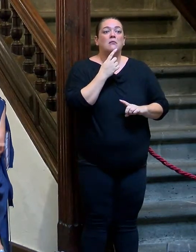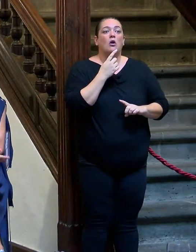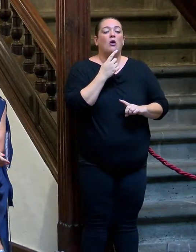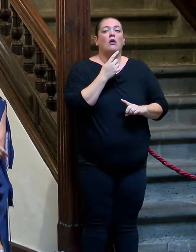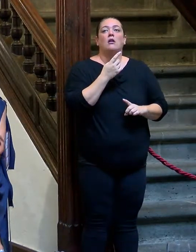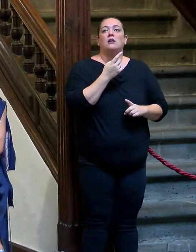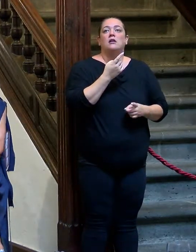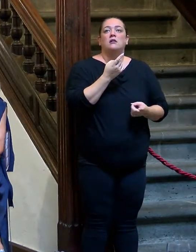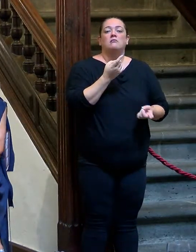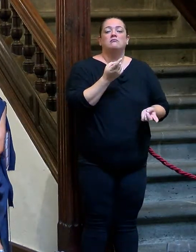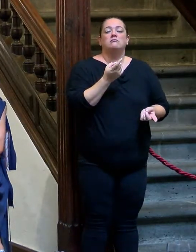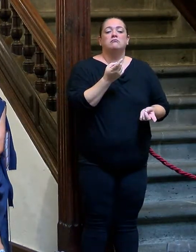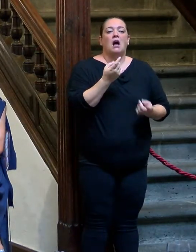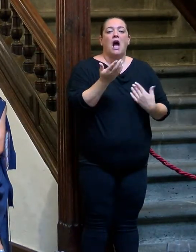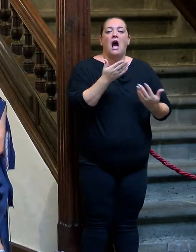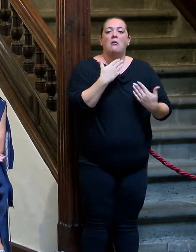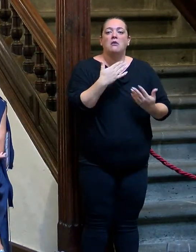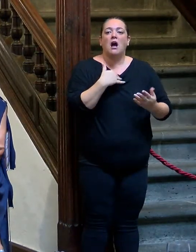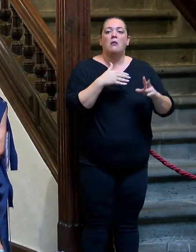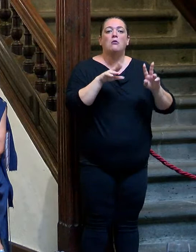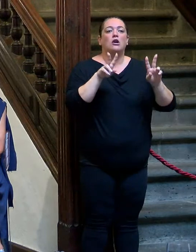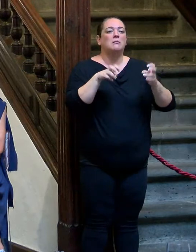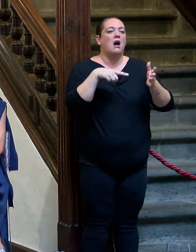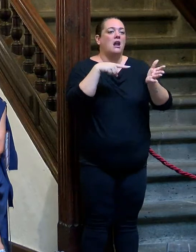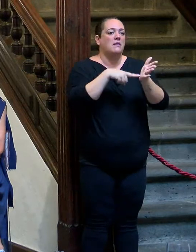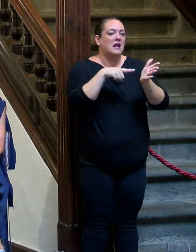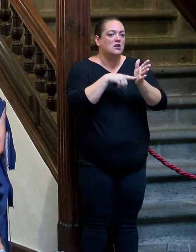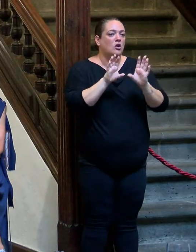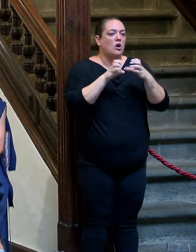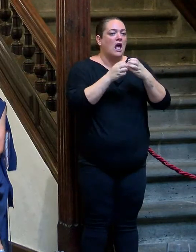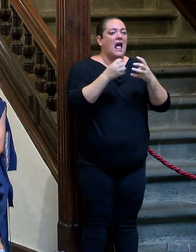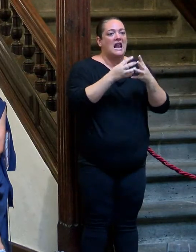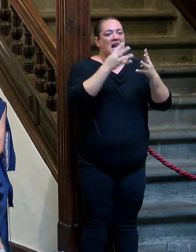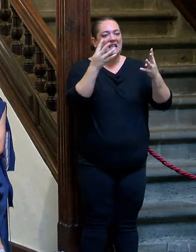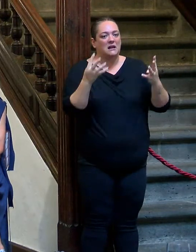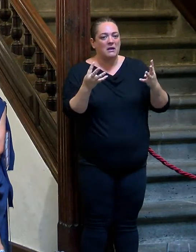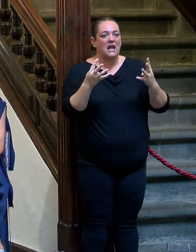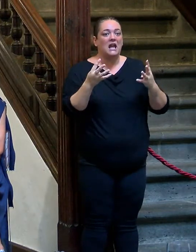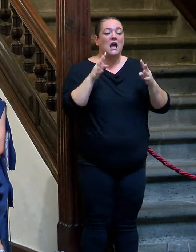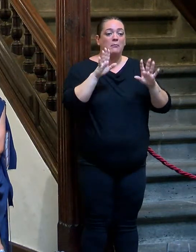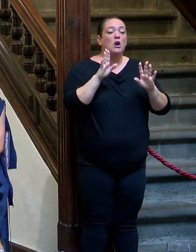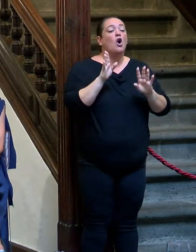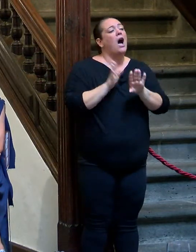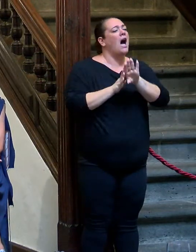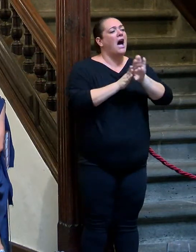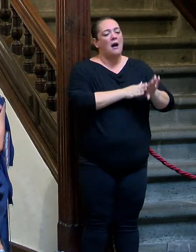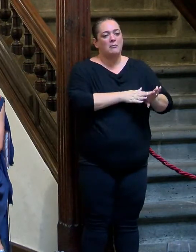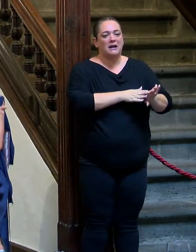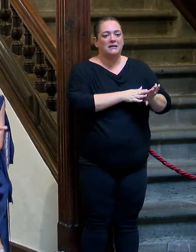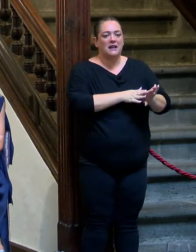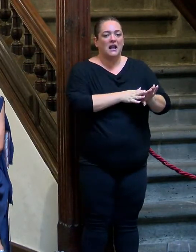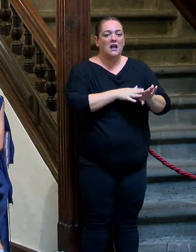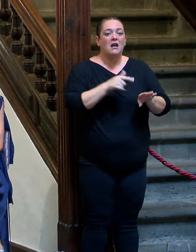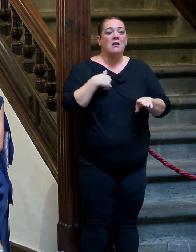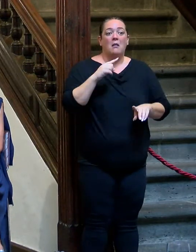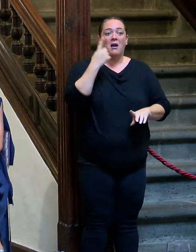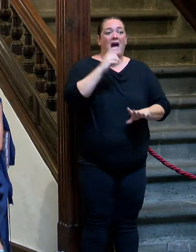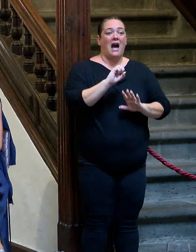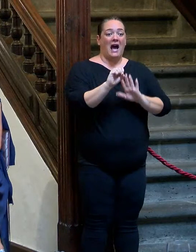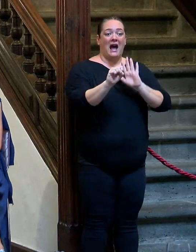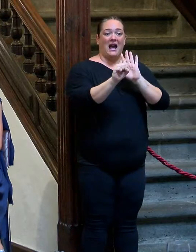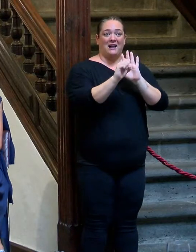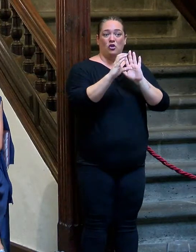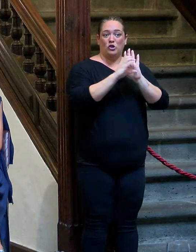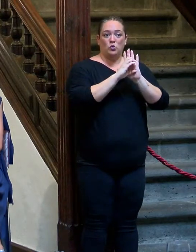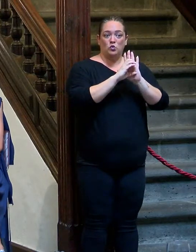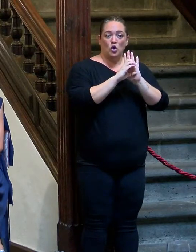reivindicaciones del colectivo, el GPBI y eso, pero es que más allá de eso, yo creo que es el primer artículo de la Constitución